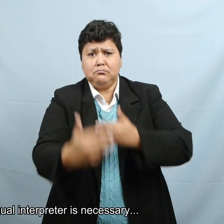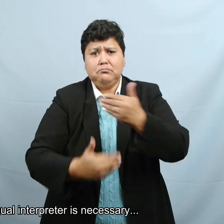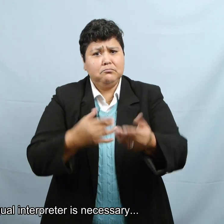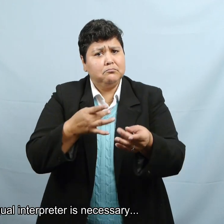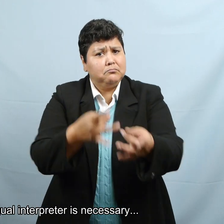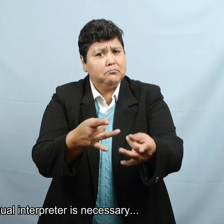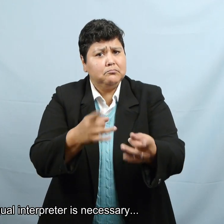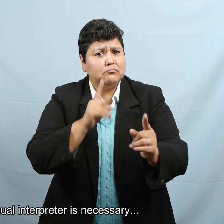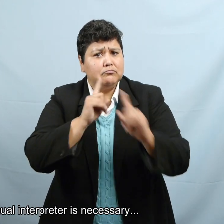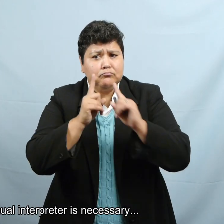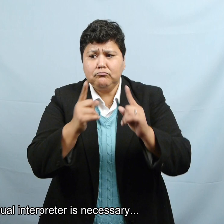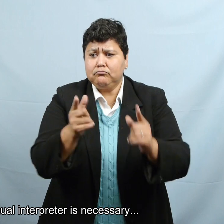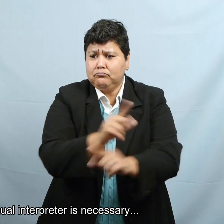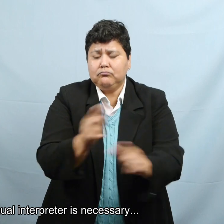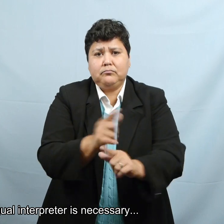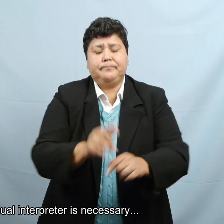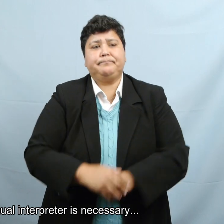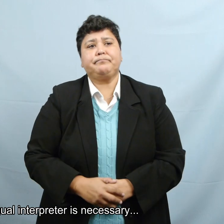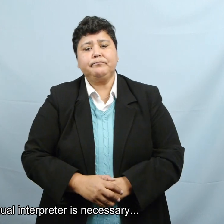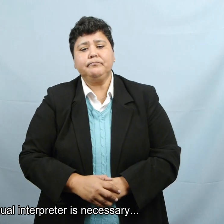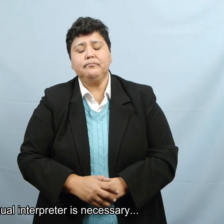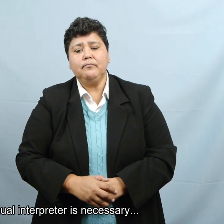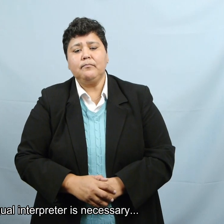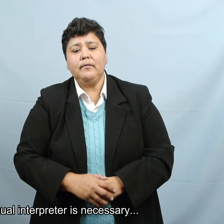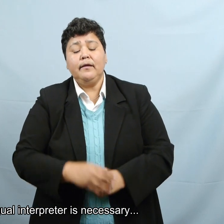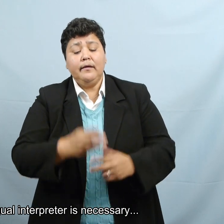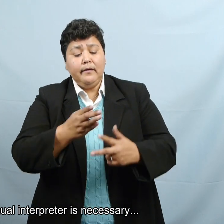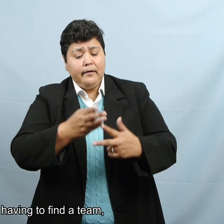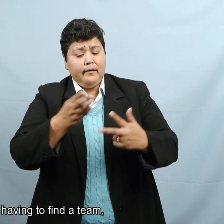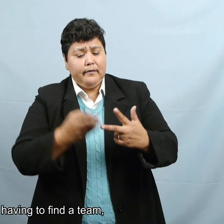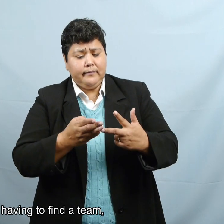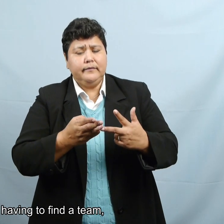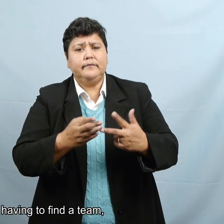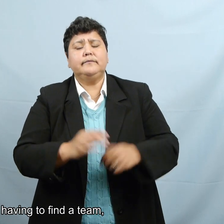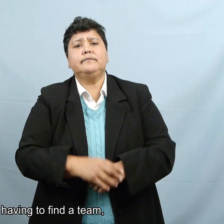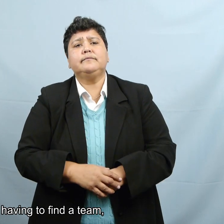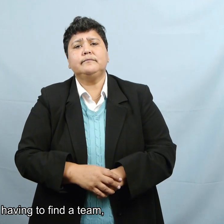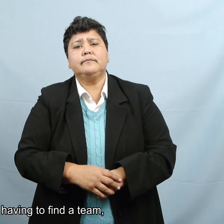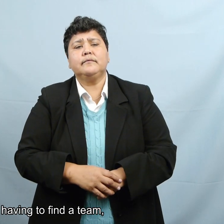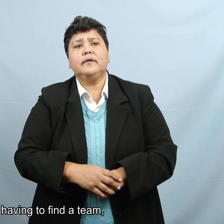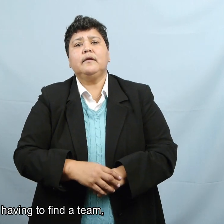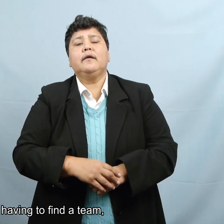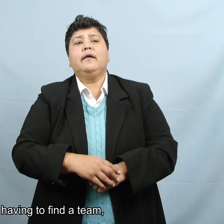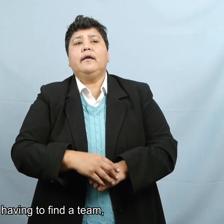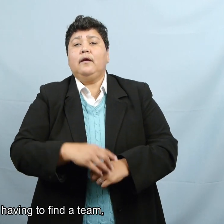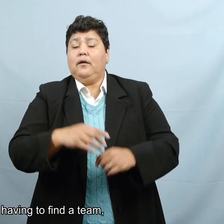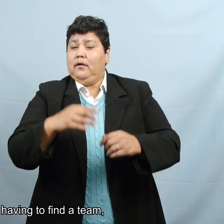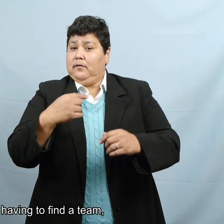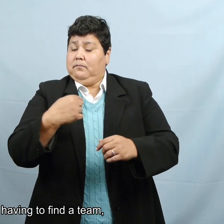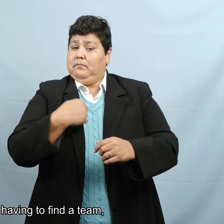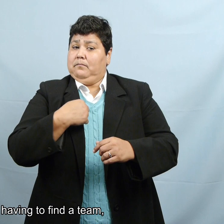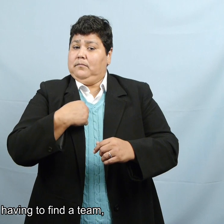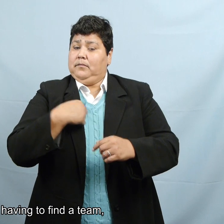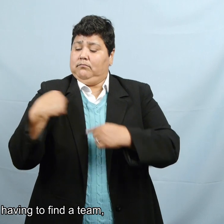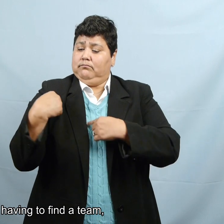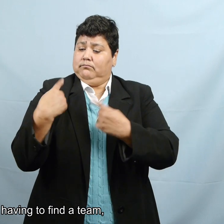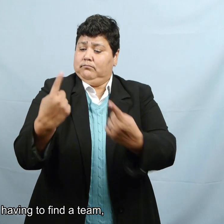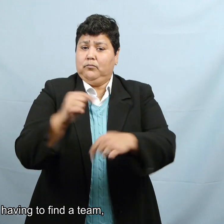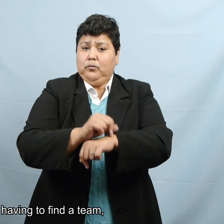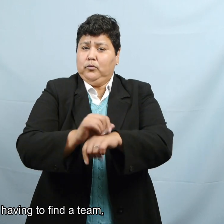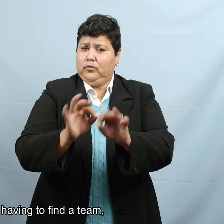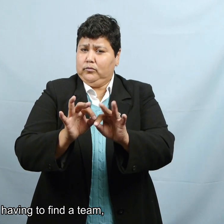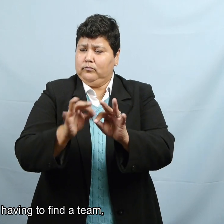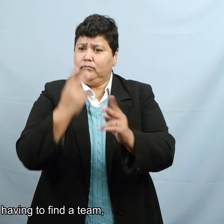las que un intérprete trilingüe es necesario. Primeramente es el hecho de conseguir una persona que